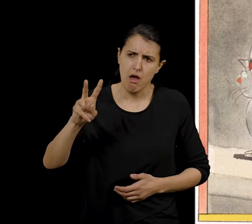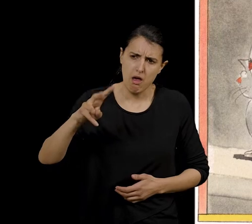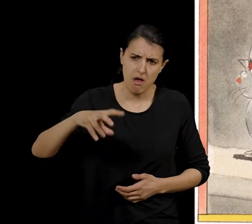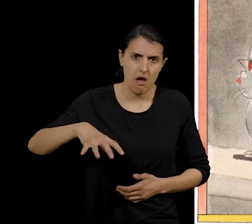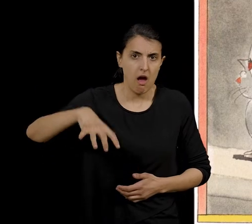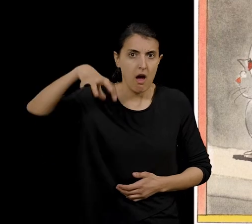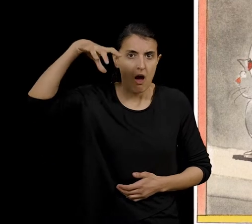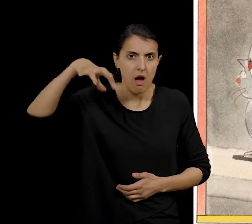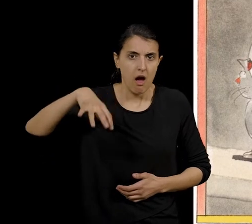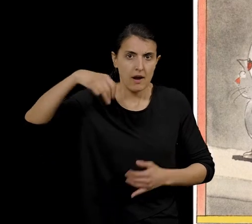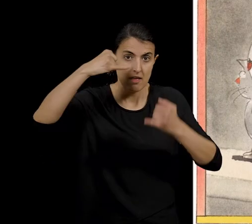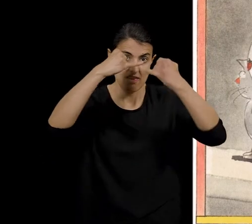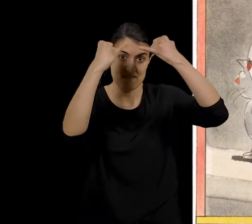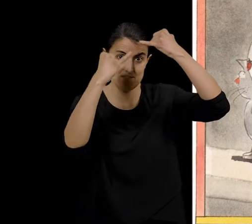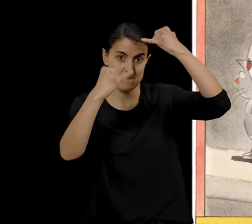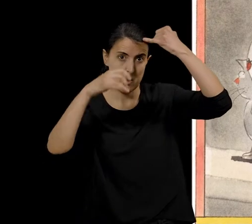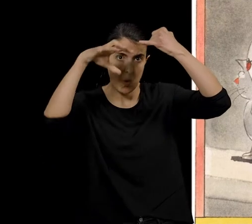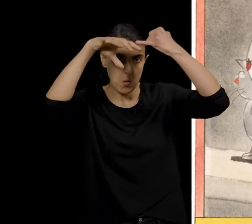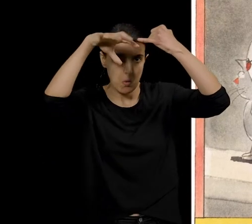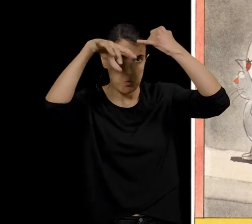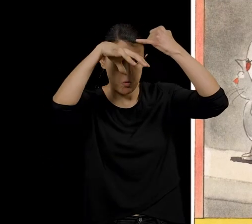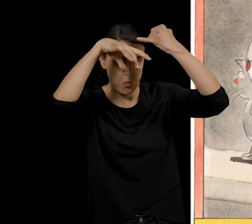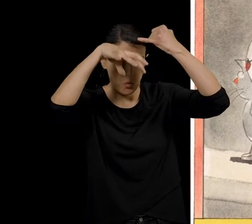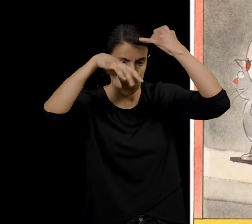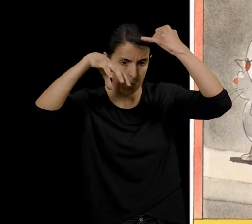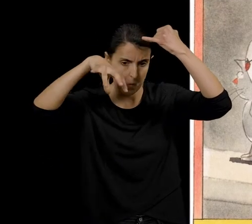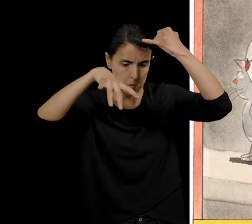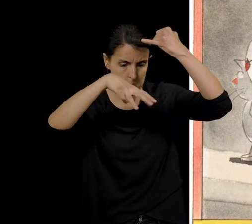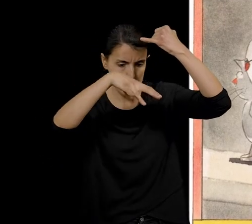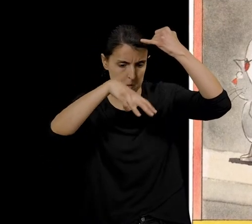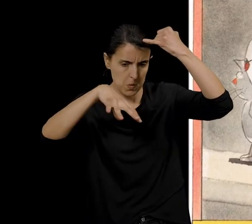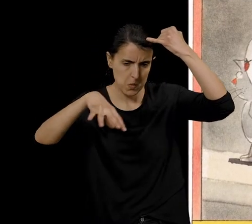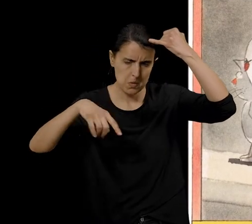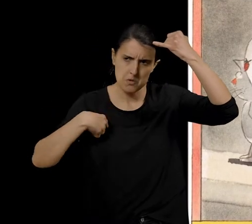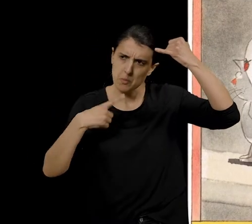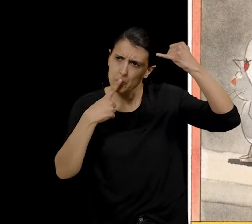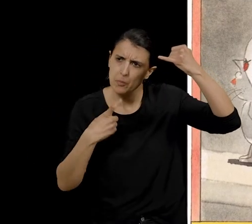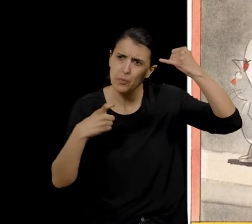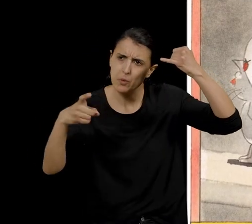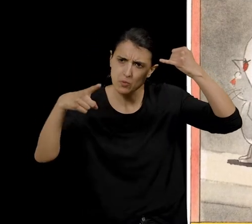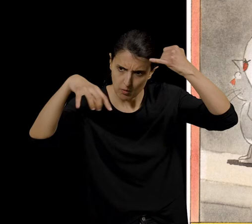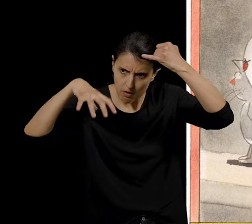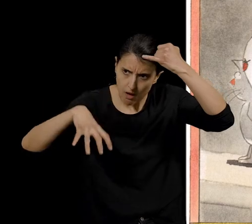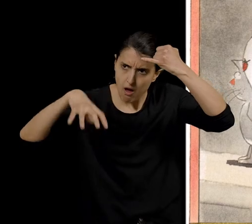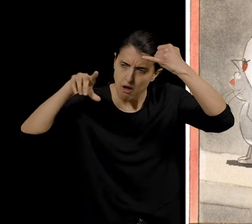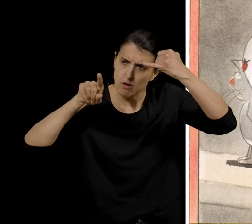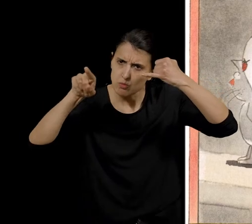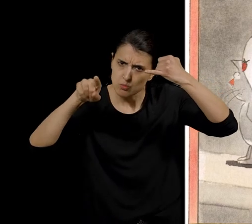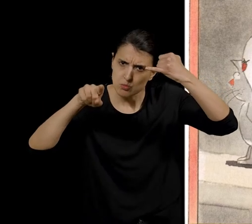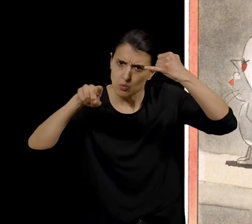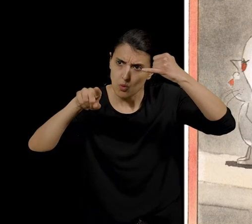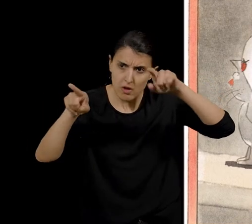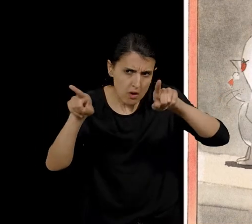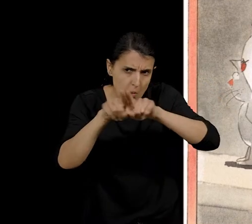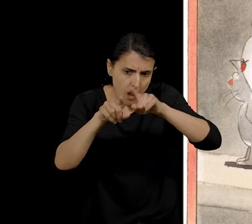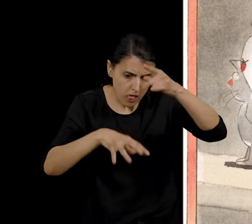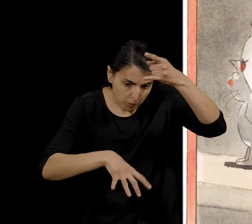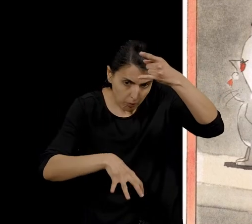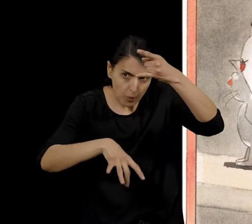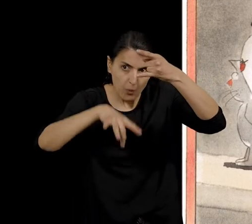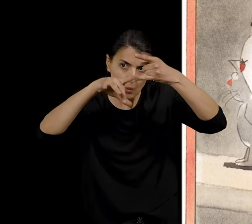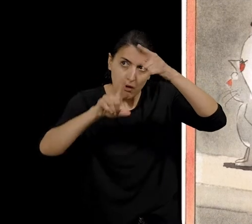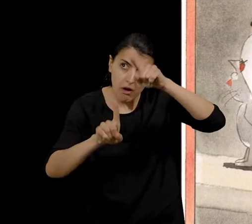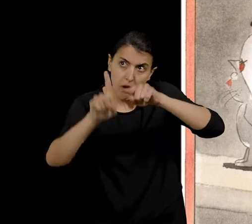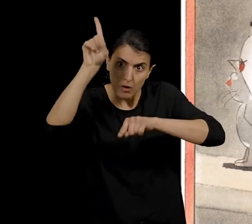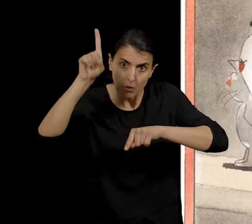aranya treballadora baixava a poc a poc d'una viga i no parava de filar. Aranya, va dir Antonet, que sabries anar cap amunt